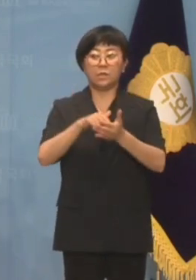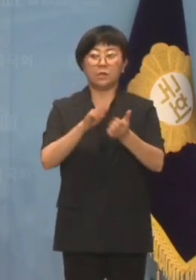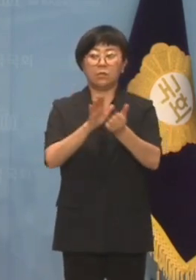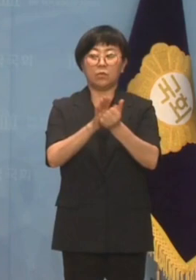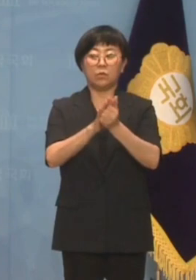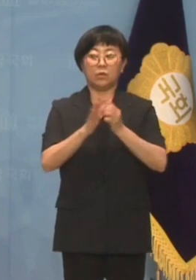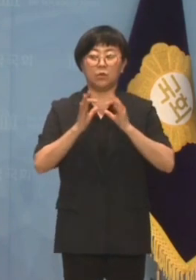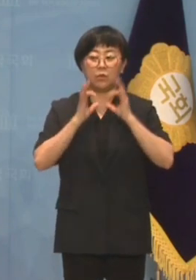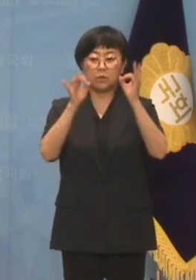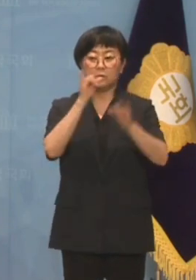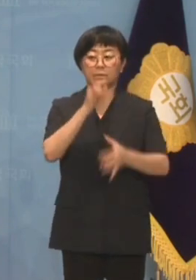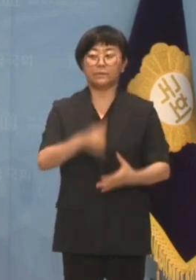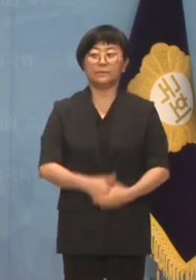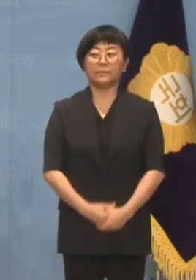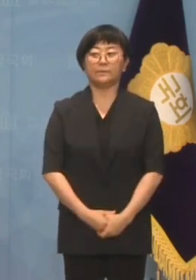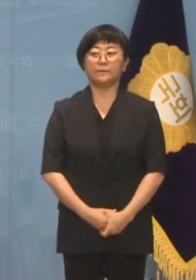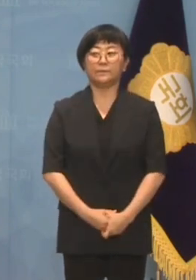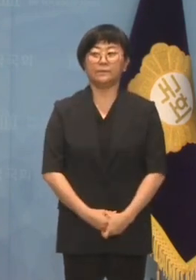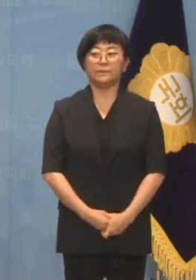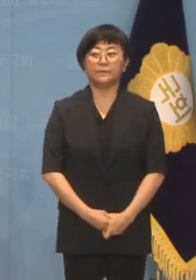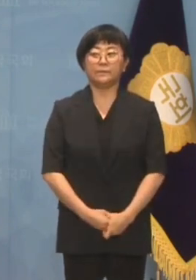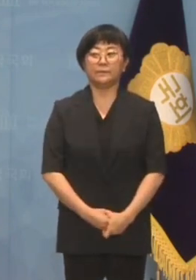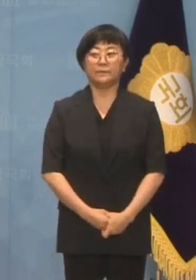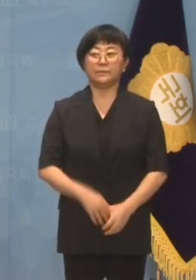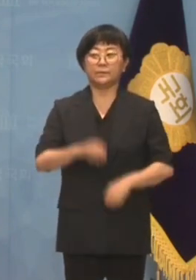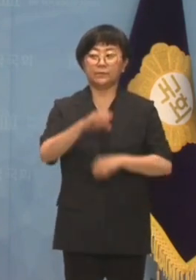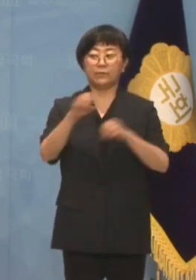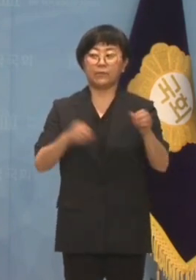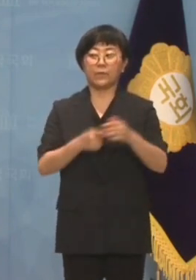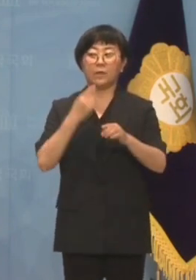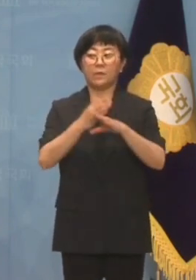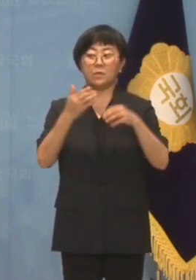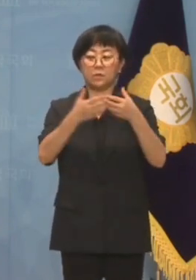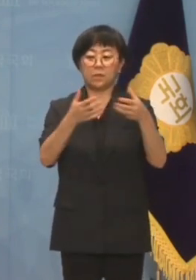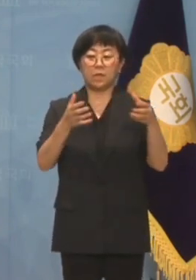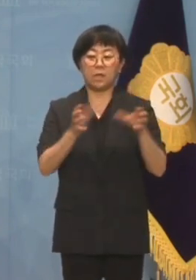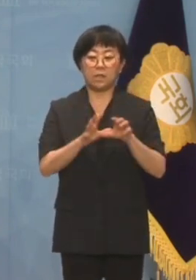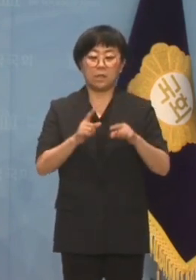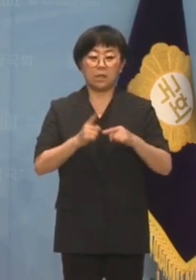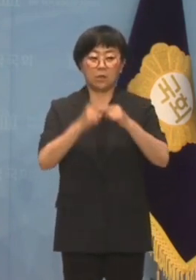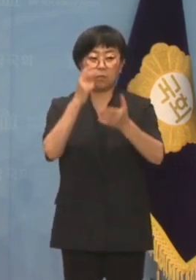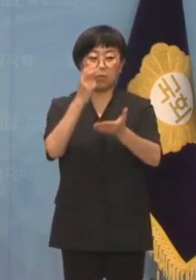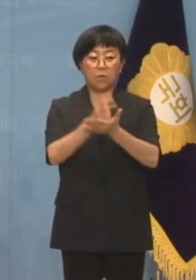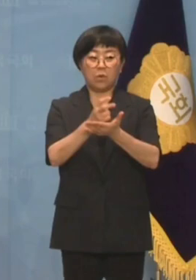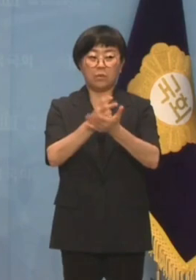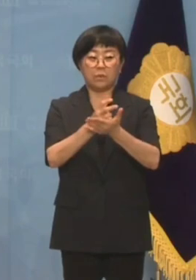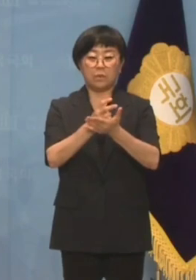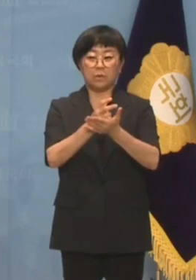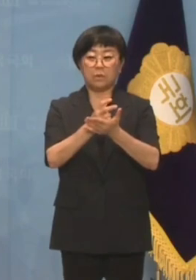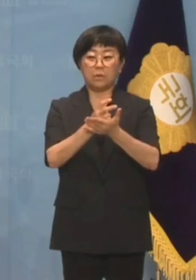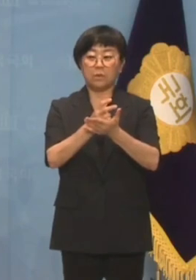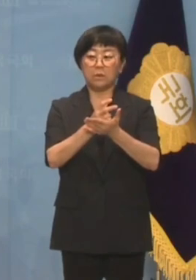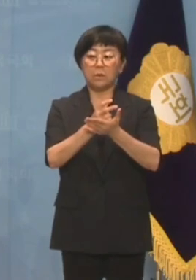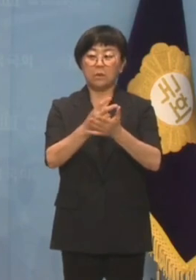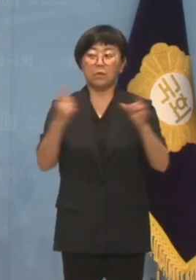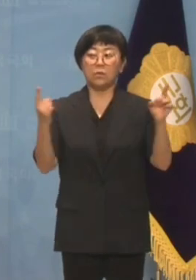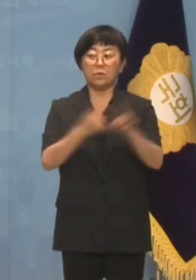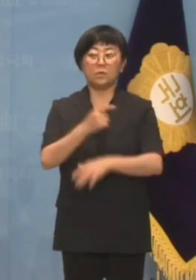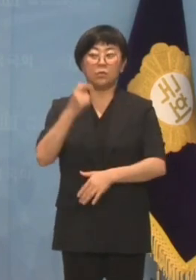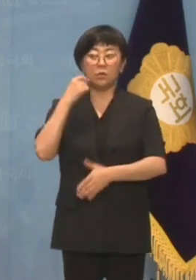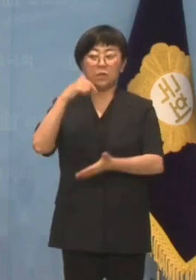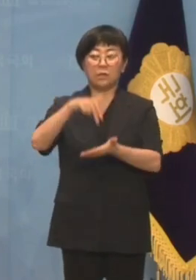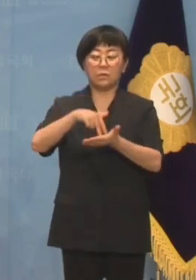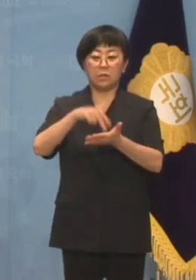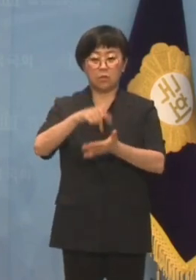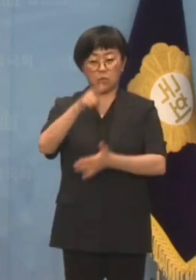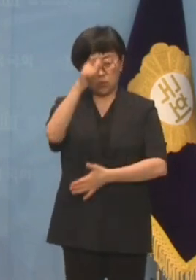위해 노력해오고 있습니다. 오히려 민주당은 간호법을 탄 한 글자도 고칠 수 없다는